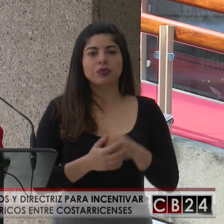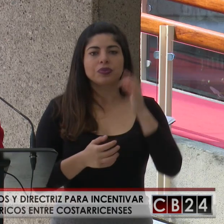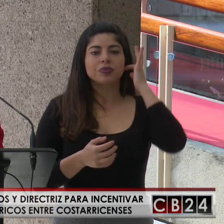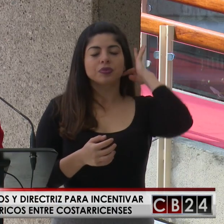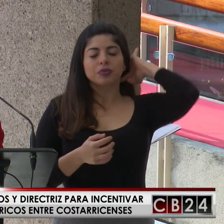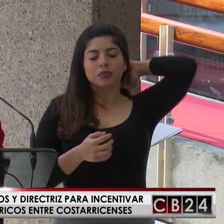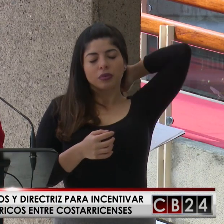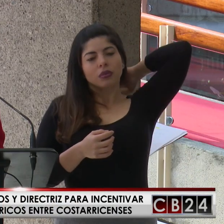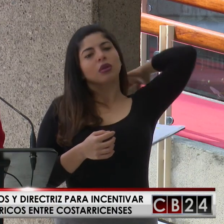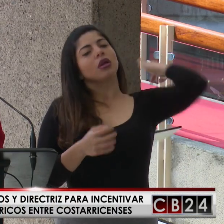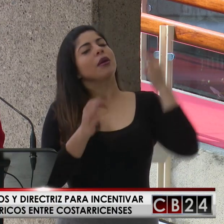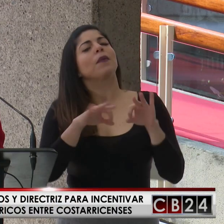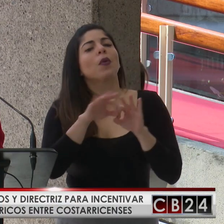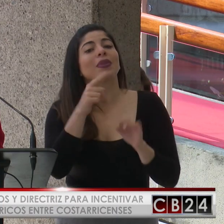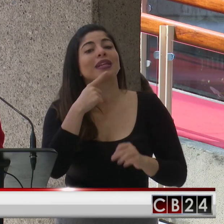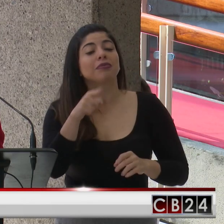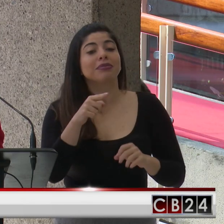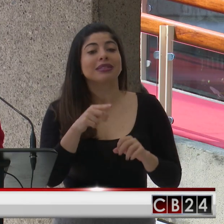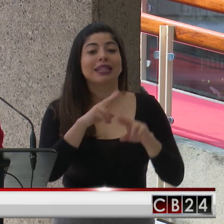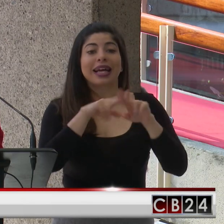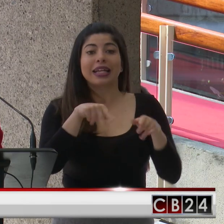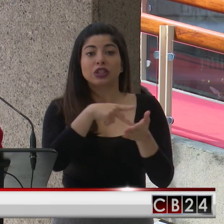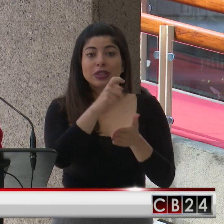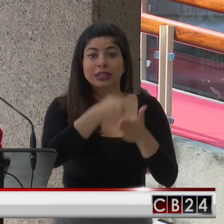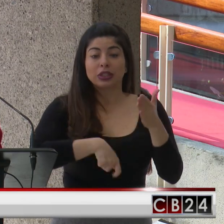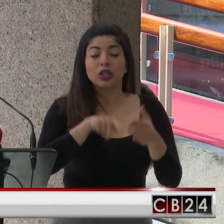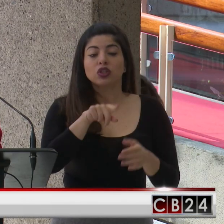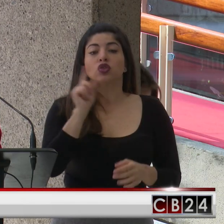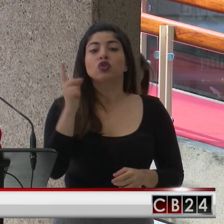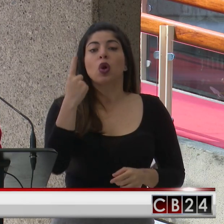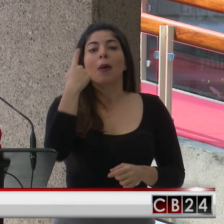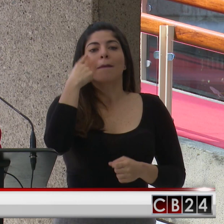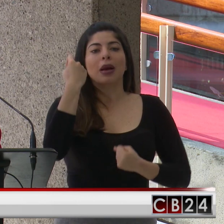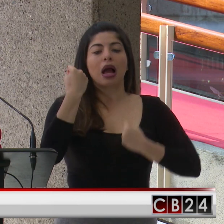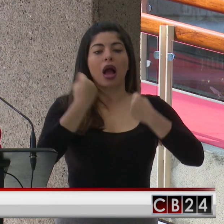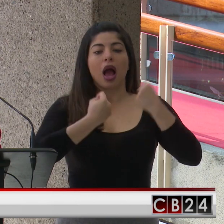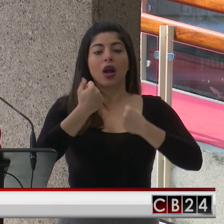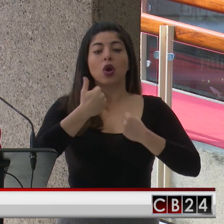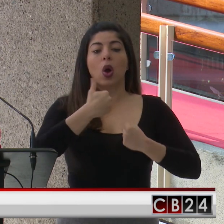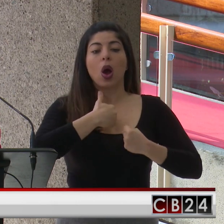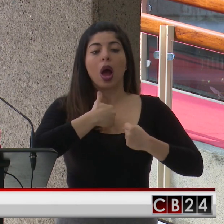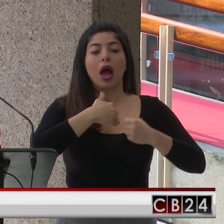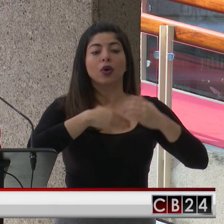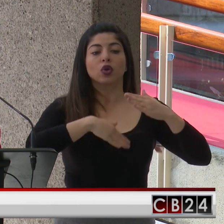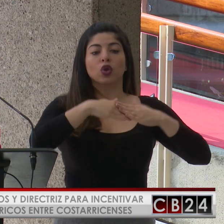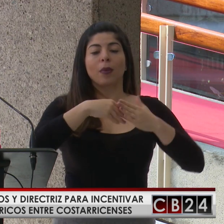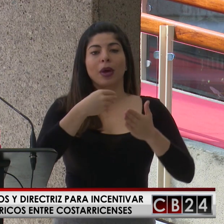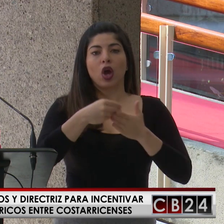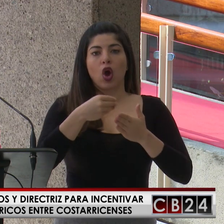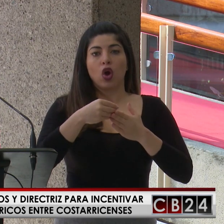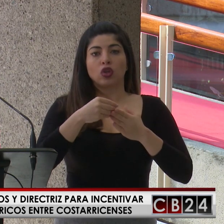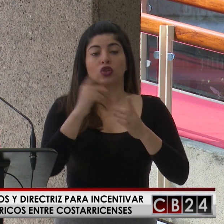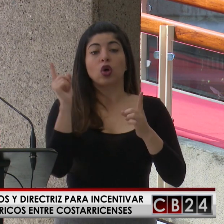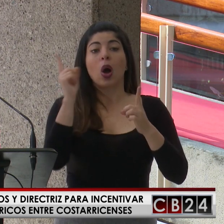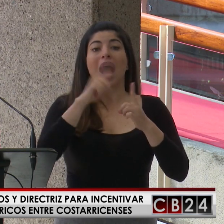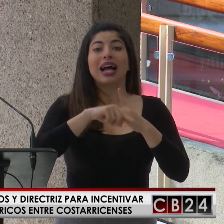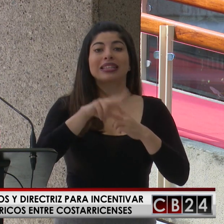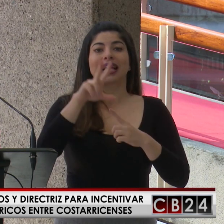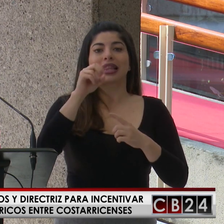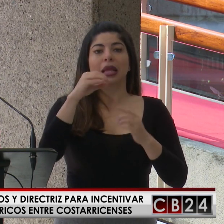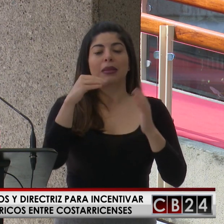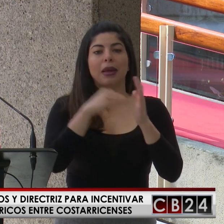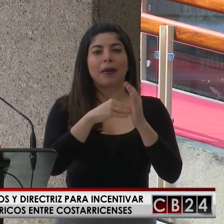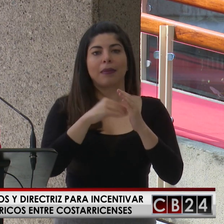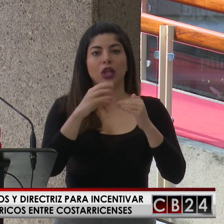Importante decir que esta exoneración es solamente para vehículos que tengan un tope de costo de hasta 30 mil